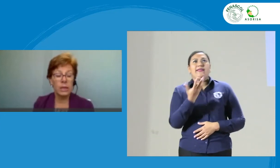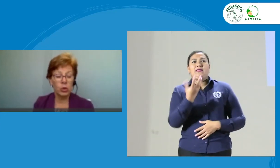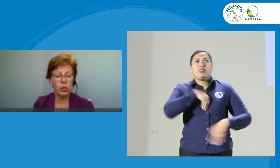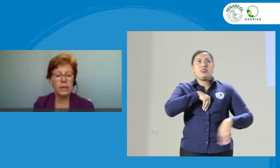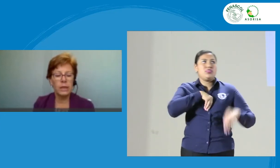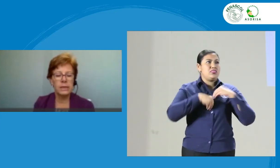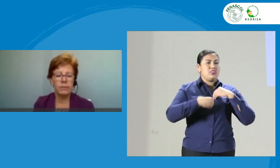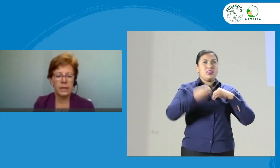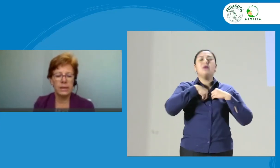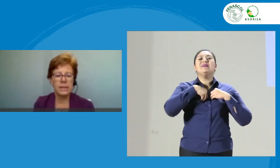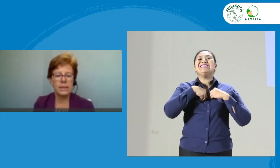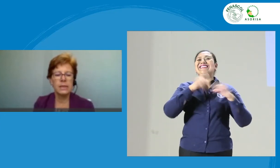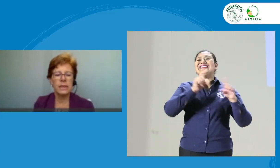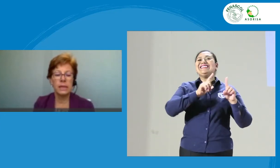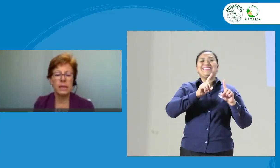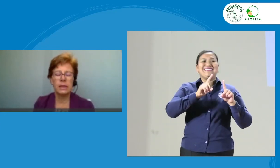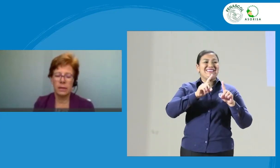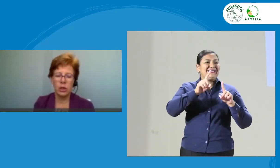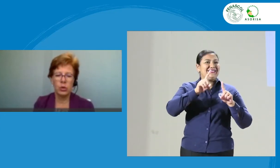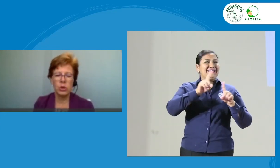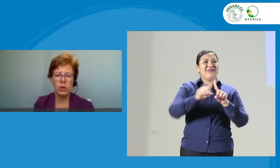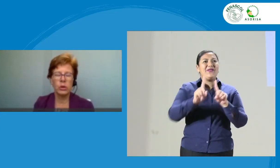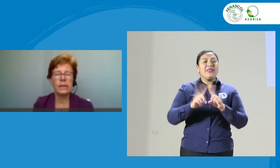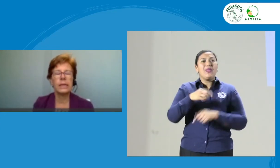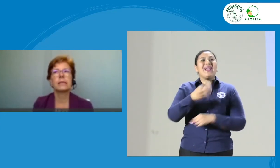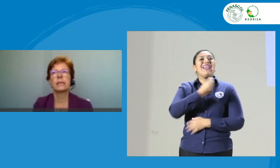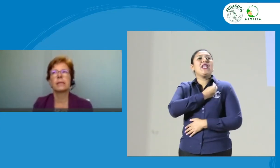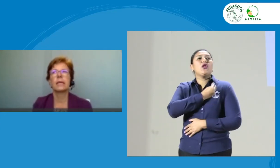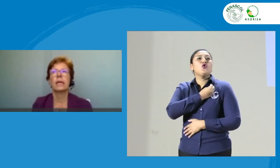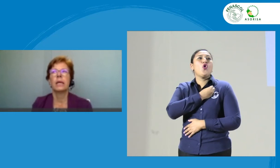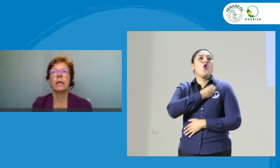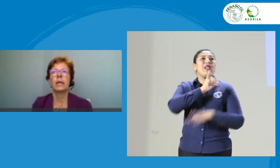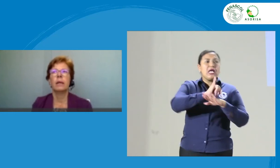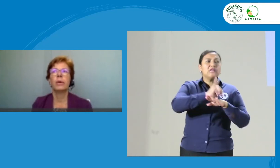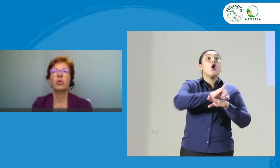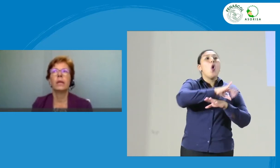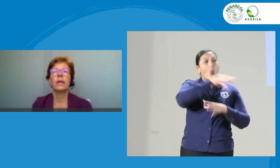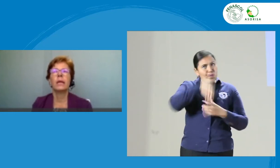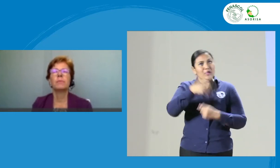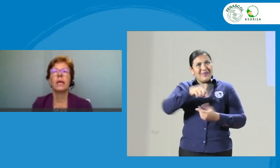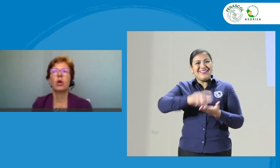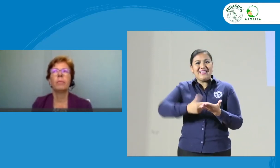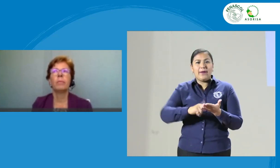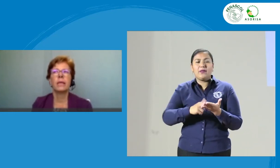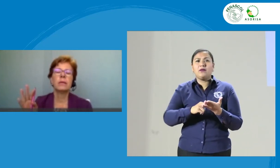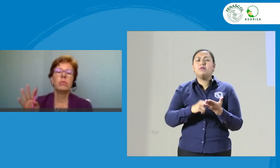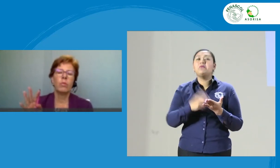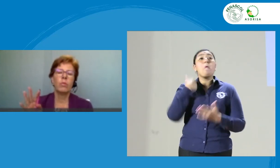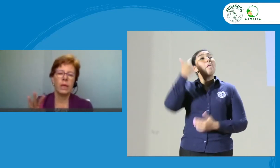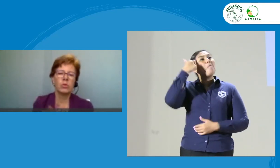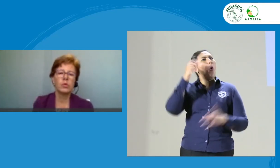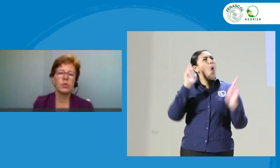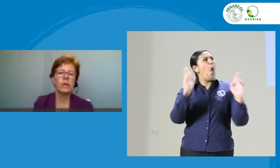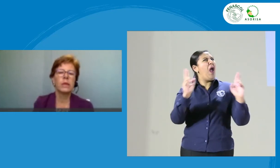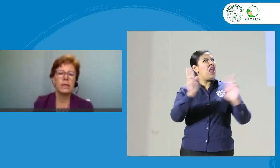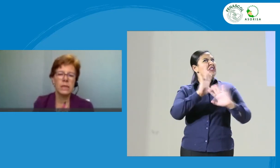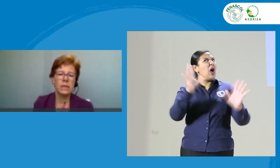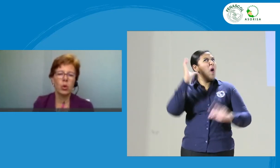gente del sector de las diferentes religiones o iglesias. Pero hubiera esperado que para este momento, después de